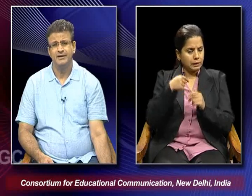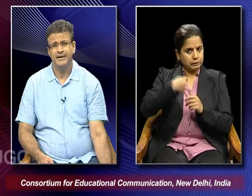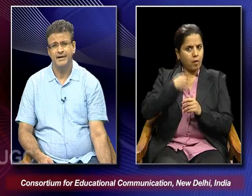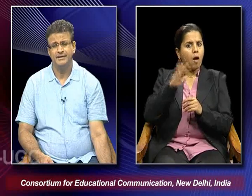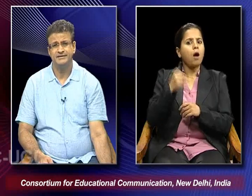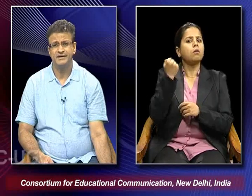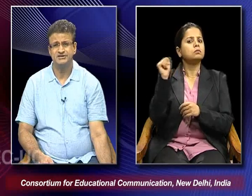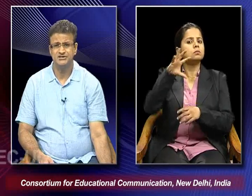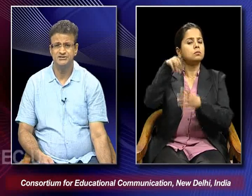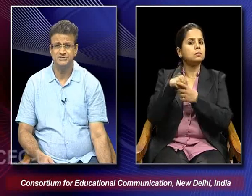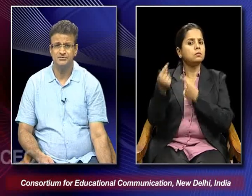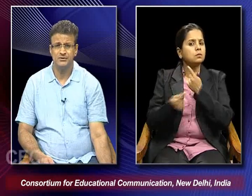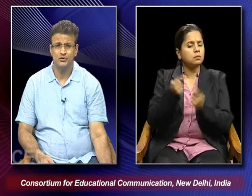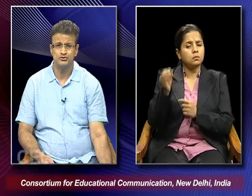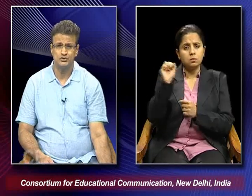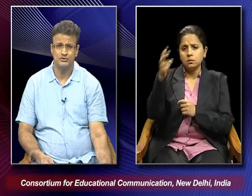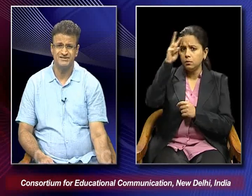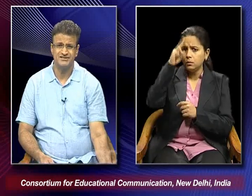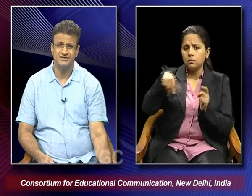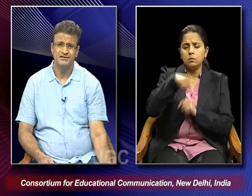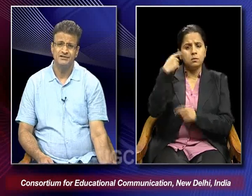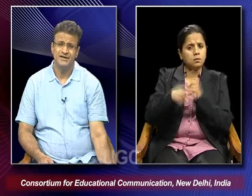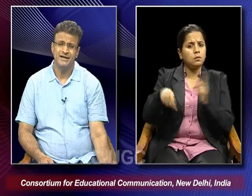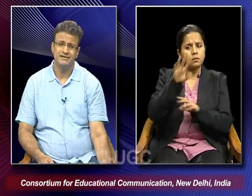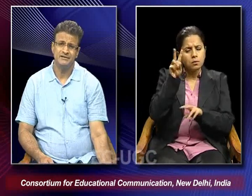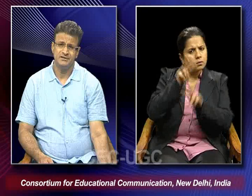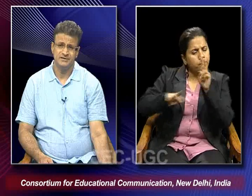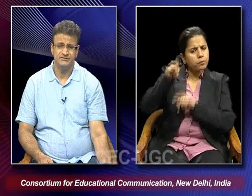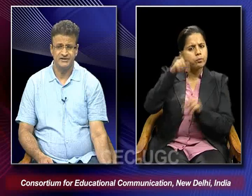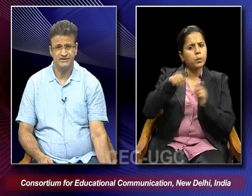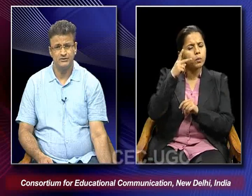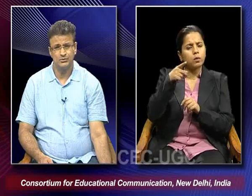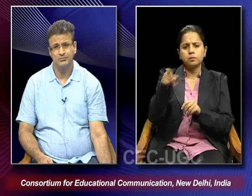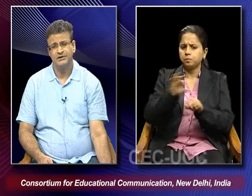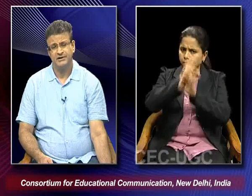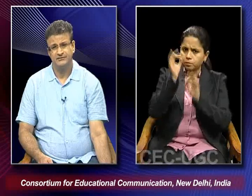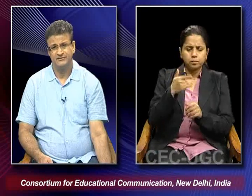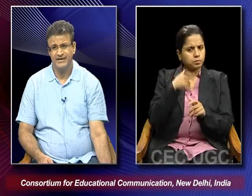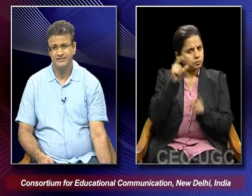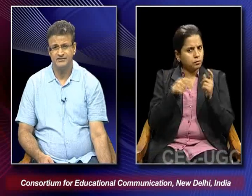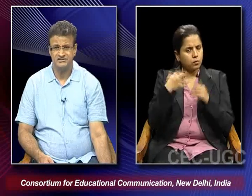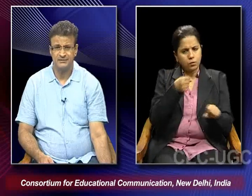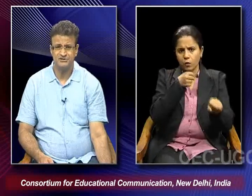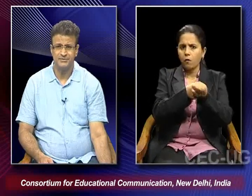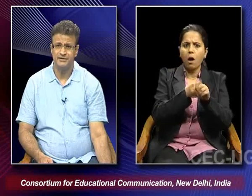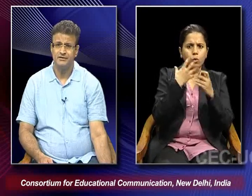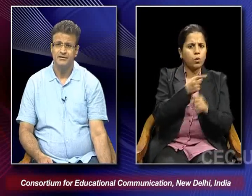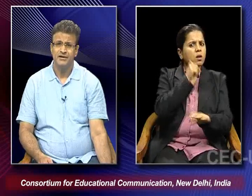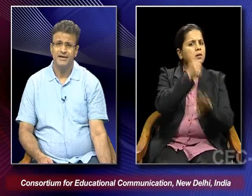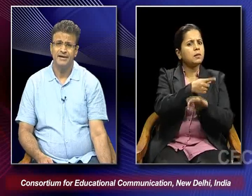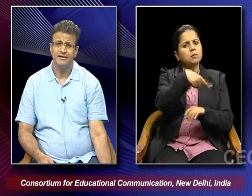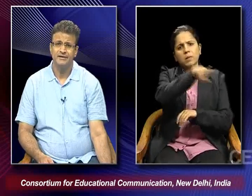and their concerns were also such that they were ready to in a way fight with the establishment.